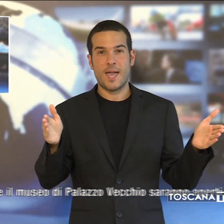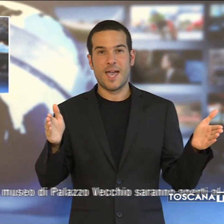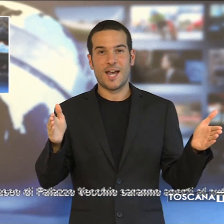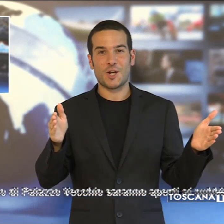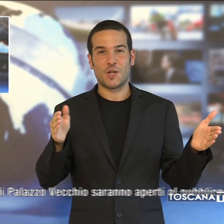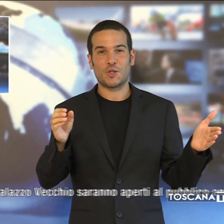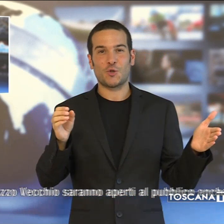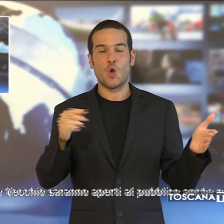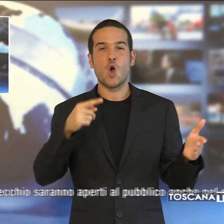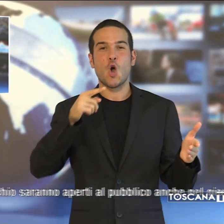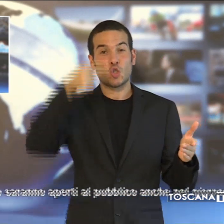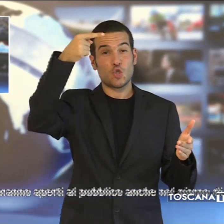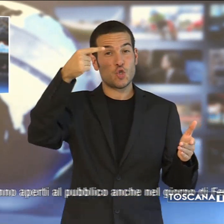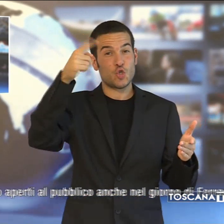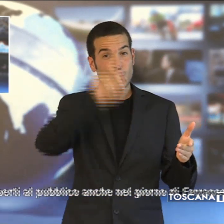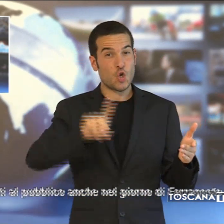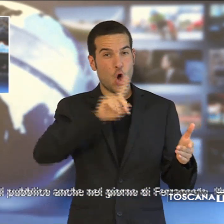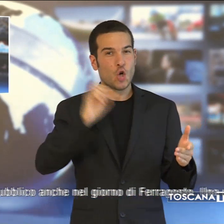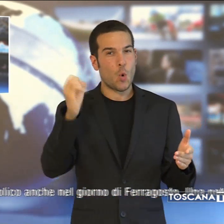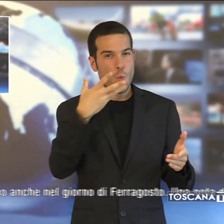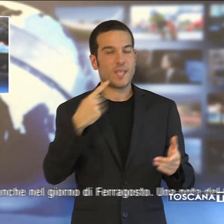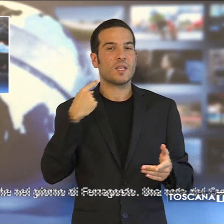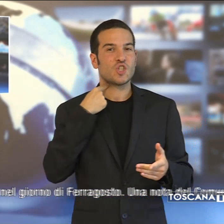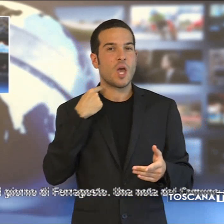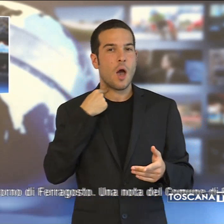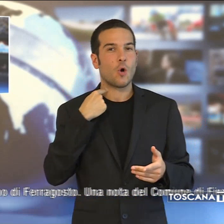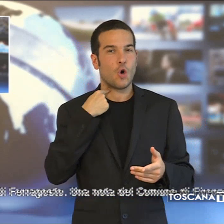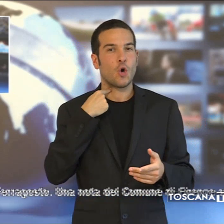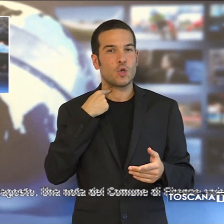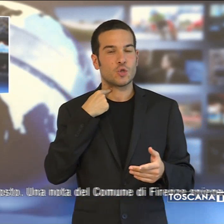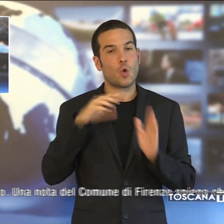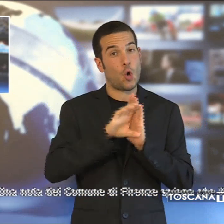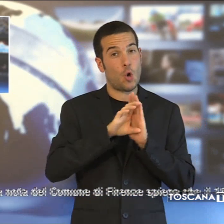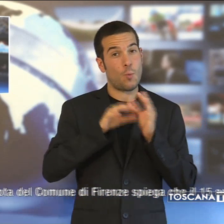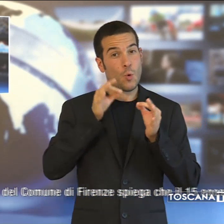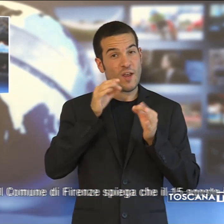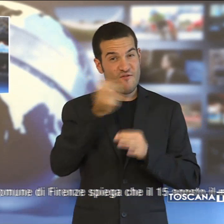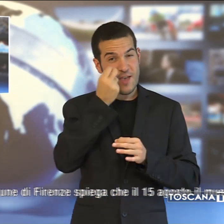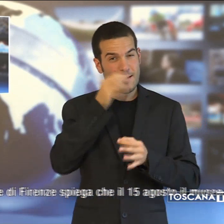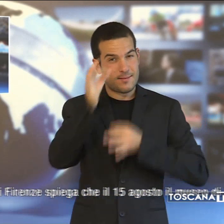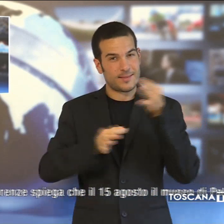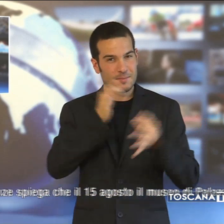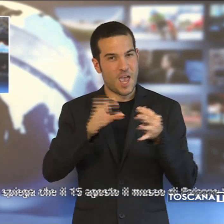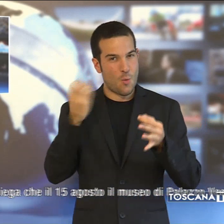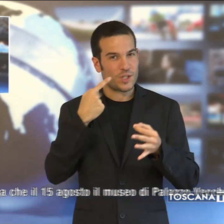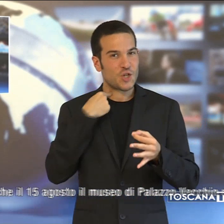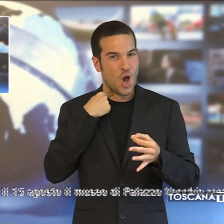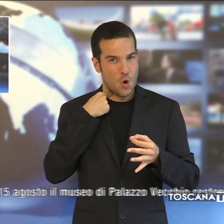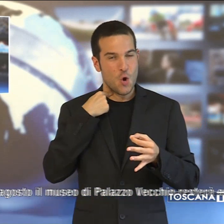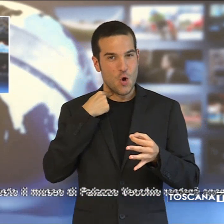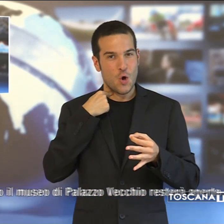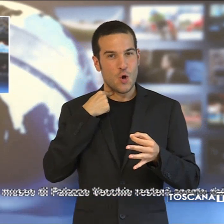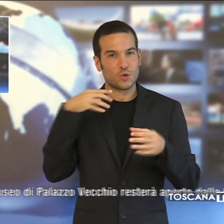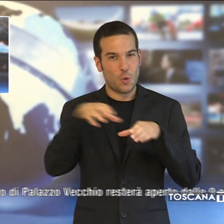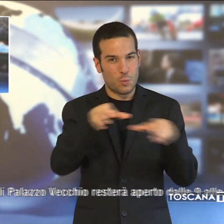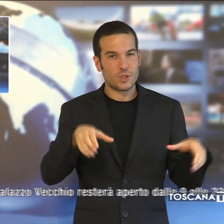giorno di ferragosto. Una nota del Comune di Firenze spiega che il 15 agosto il Museo di Palazzo Vecchio resterà